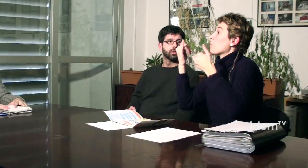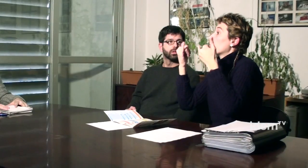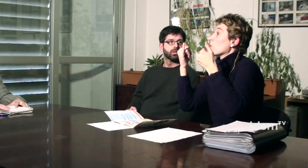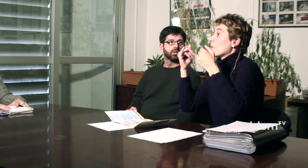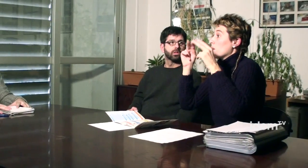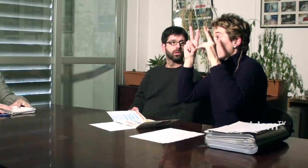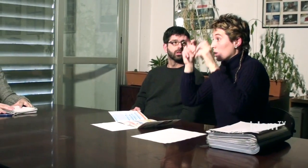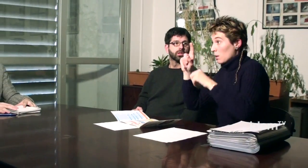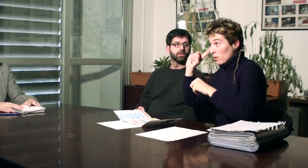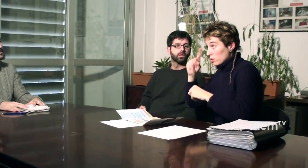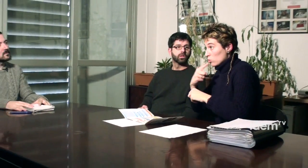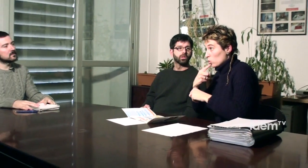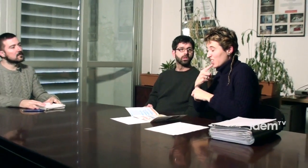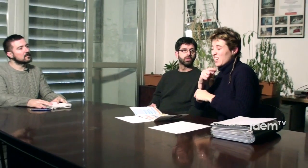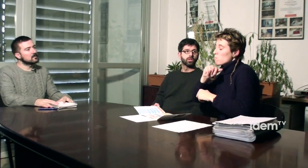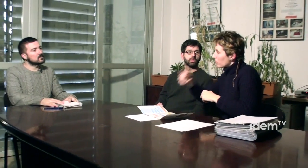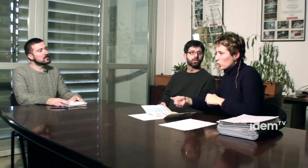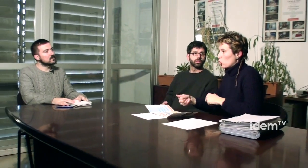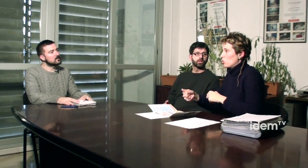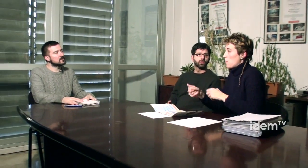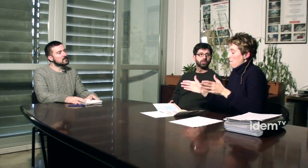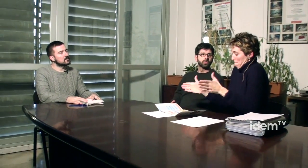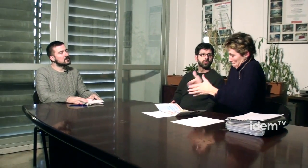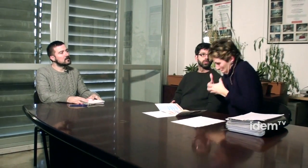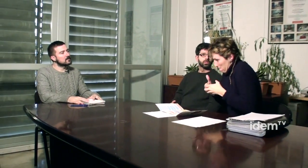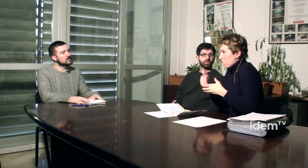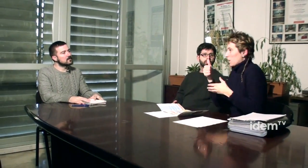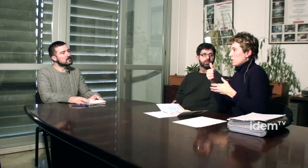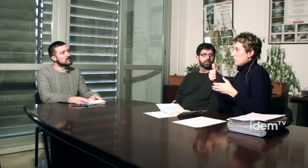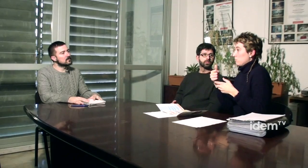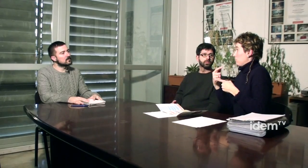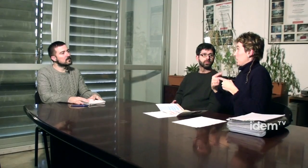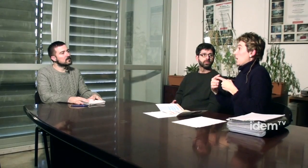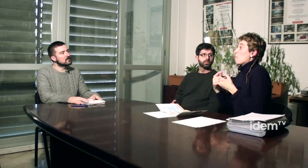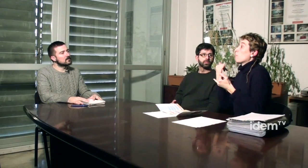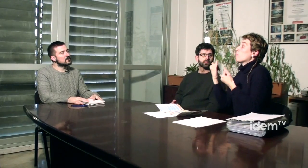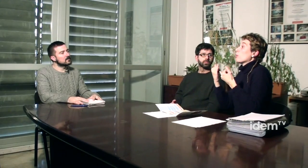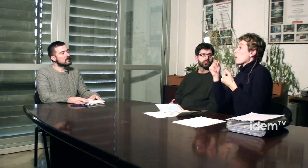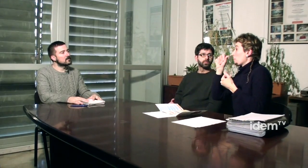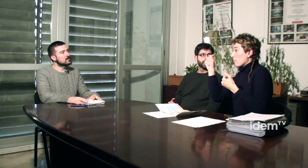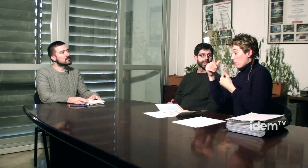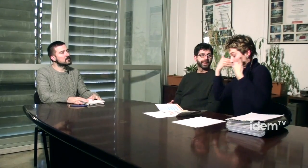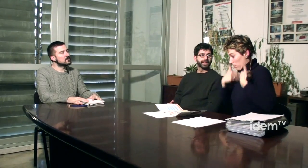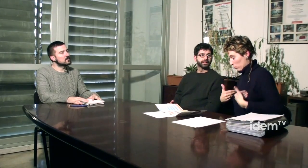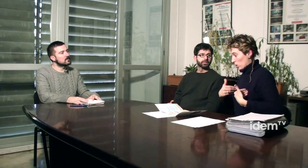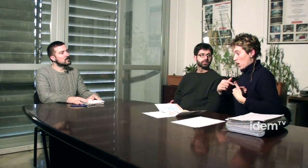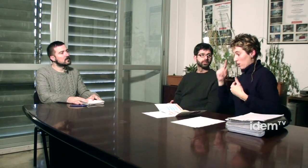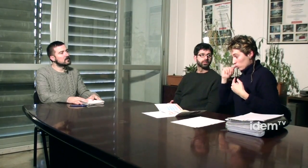lluitat molt i s'ha insistit molt en... en que s'obrís, però és que en la comunitat sorda era encara pitjor.